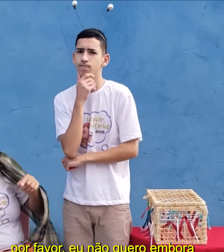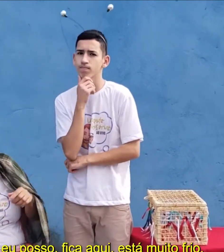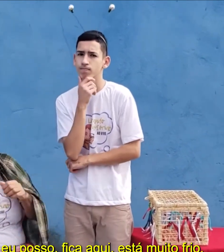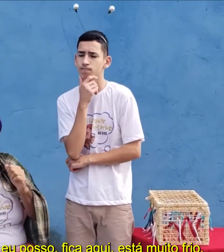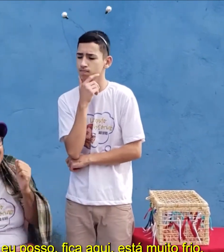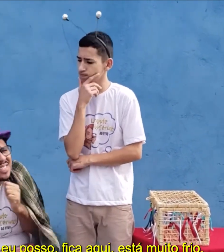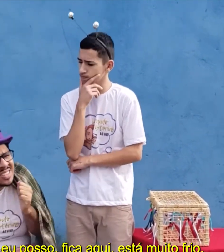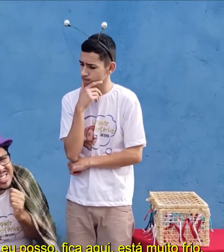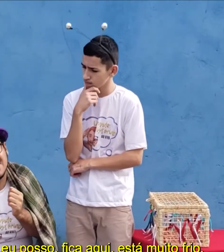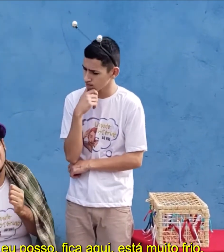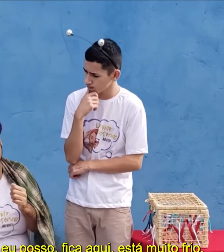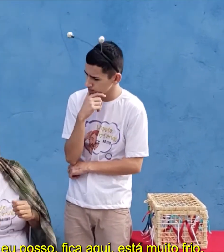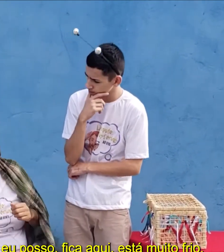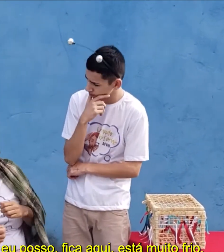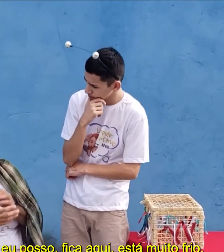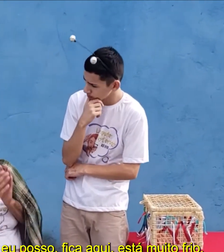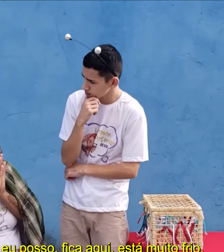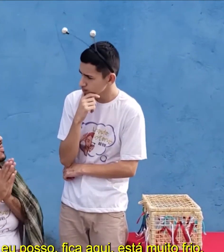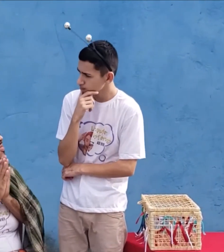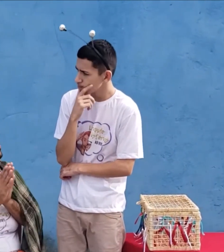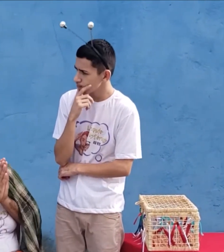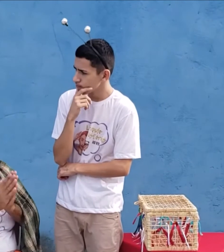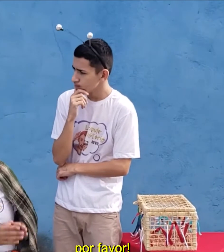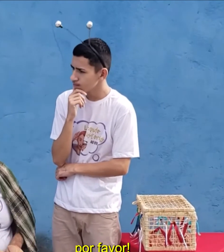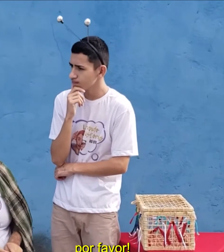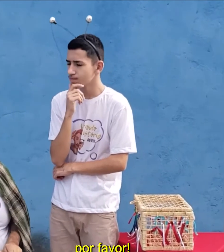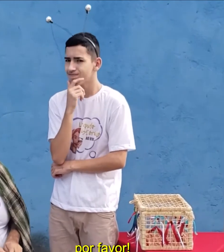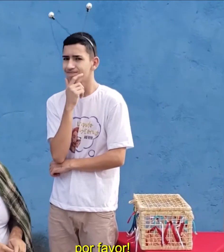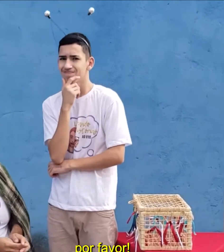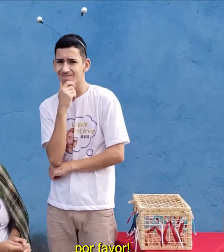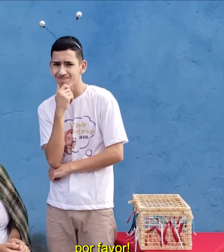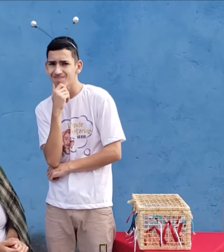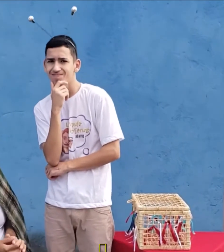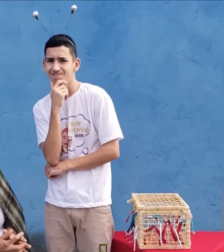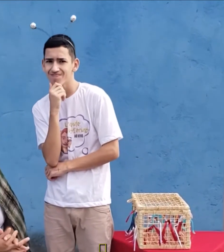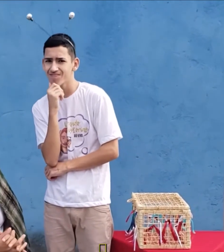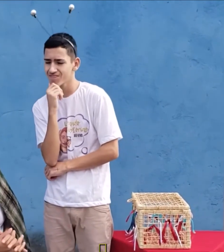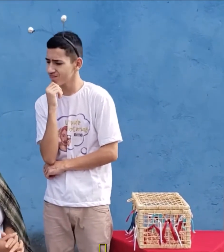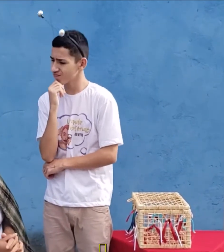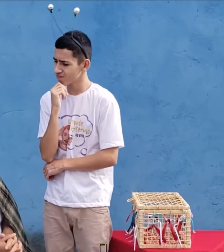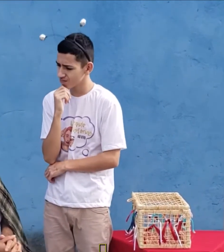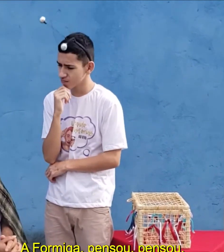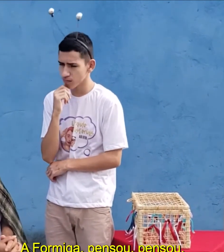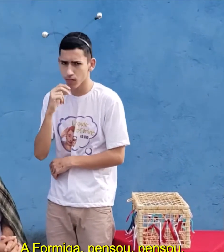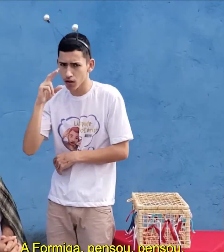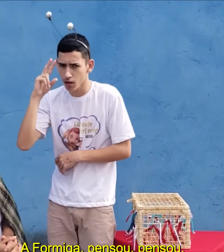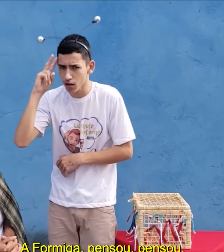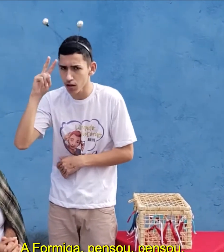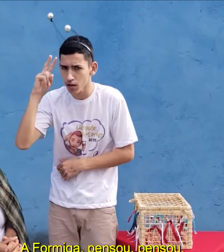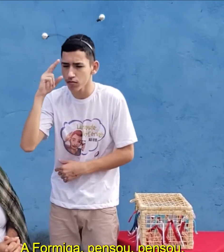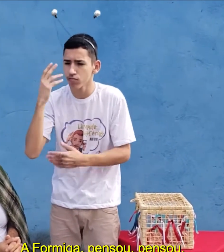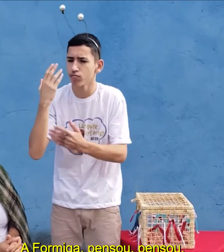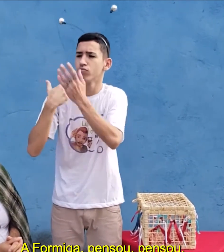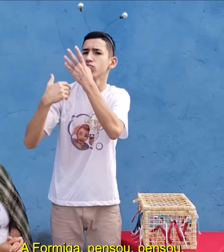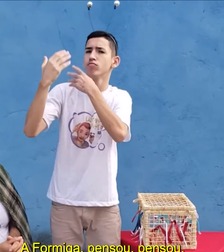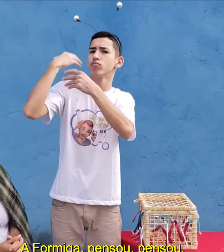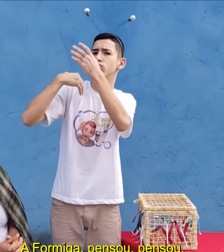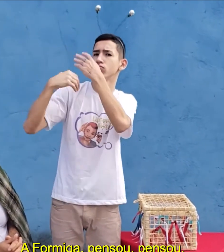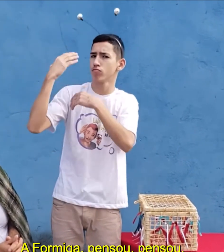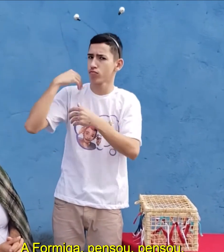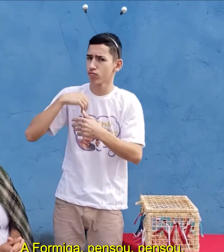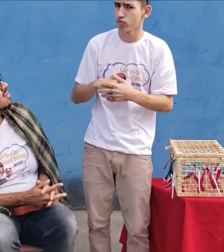não quero ir embora. Posso ficar aqui? Está muito frio. Por favor. Pedro, coça o queixo. A formiga pensou,